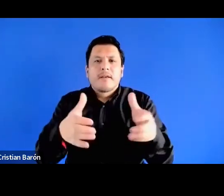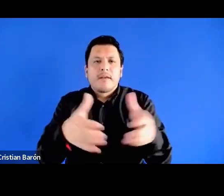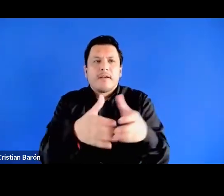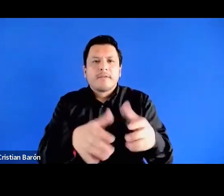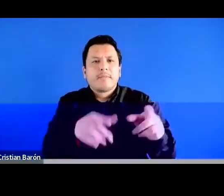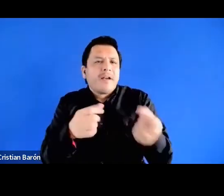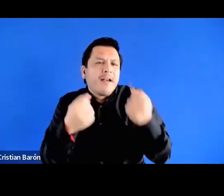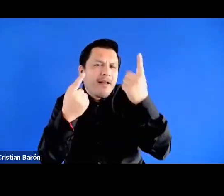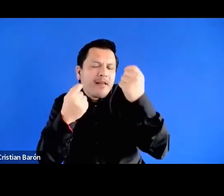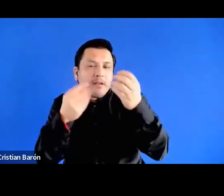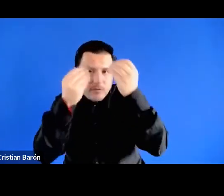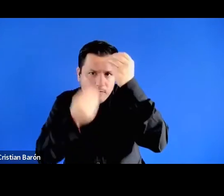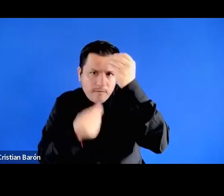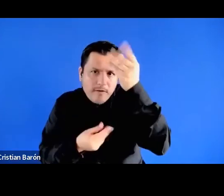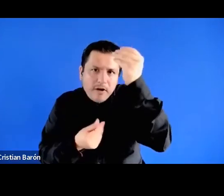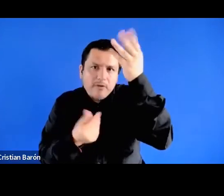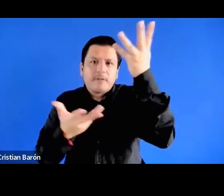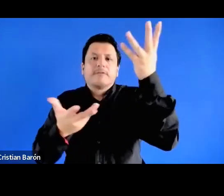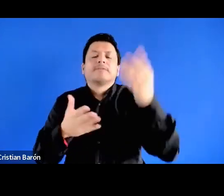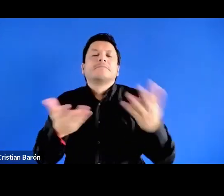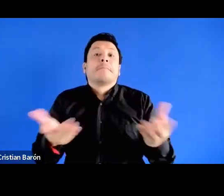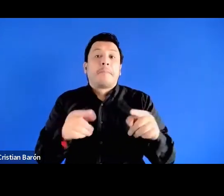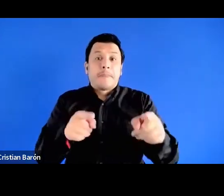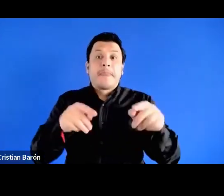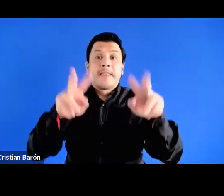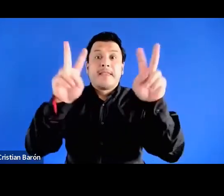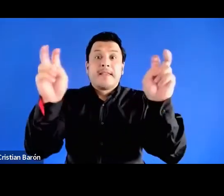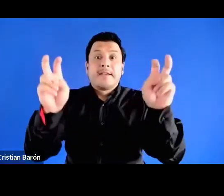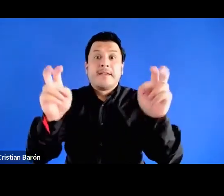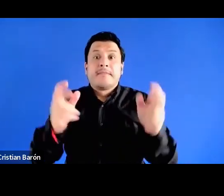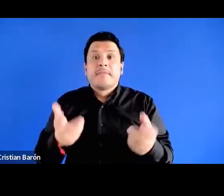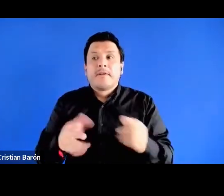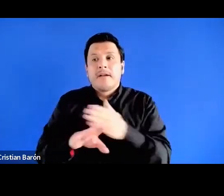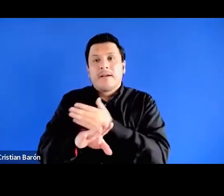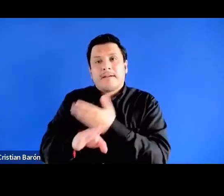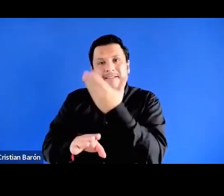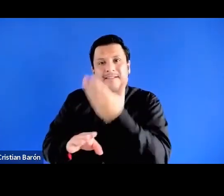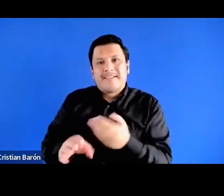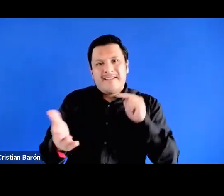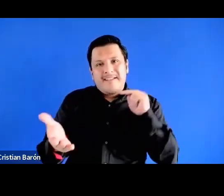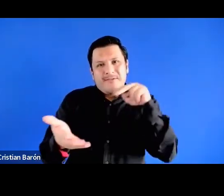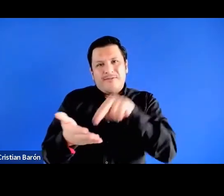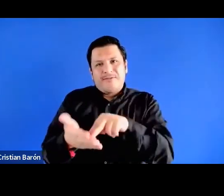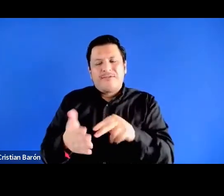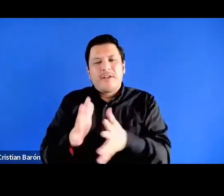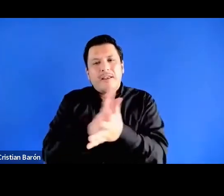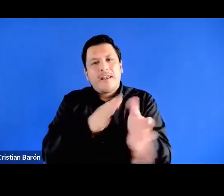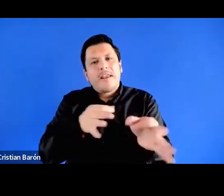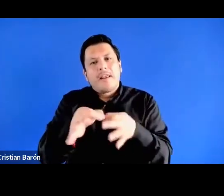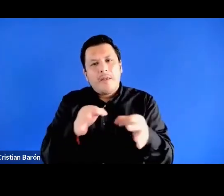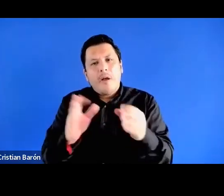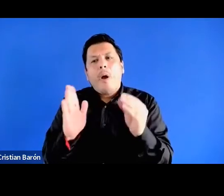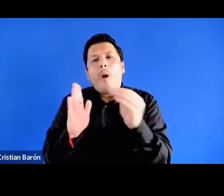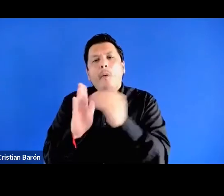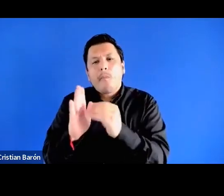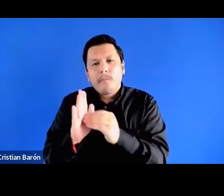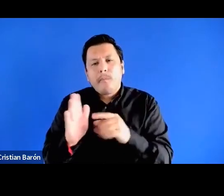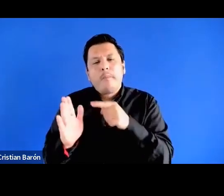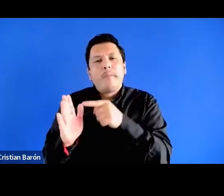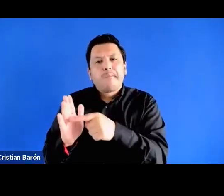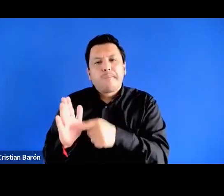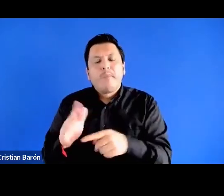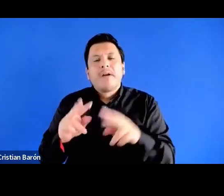valores y pienso que este tema Mara tiene este tema en tu investigación